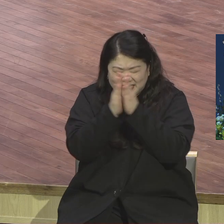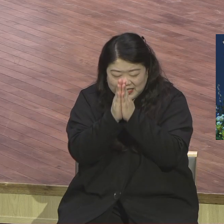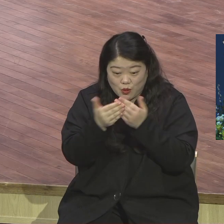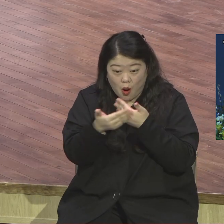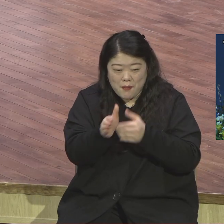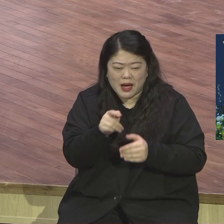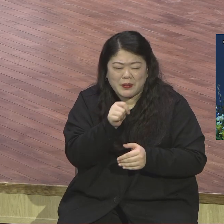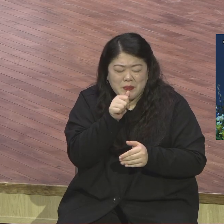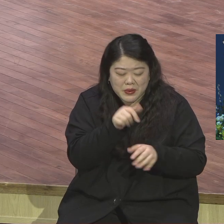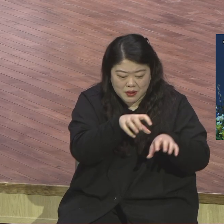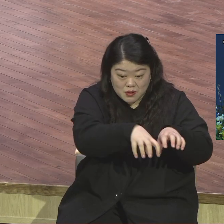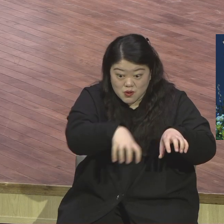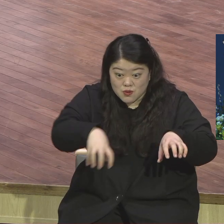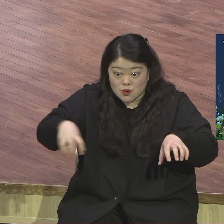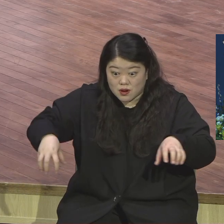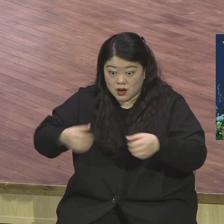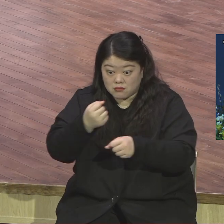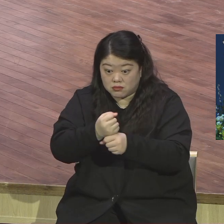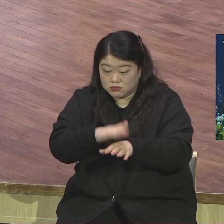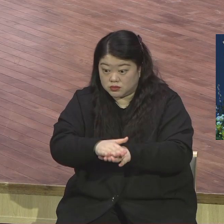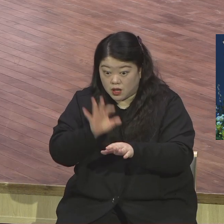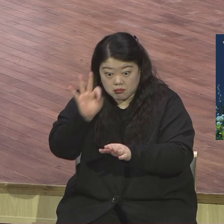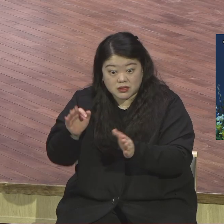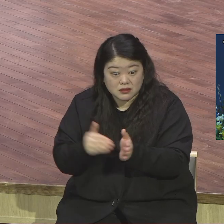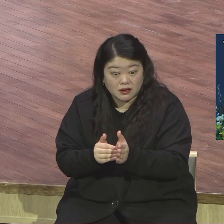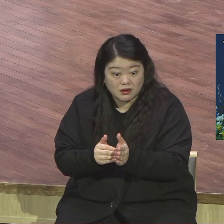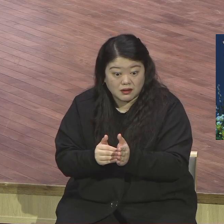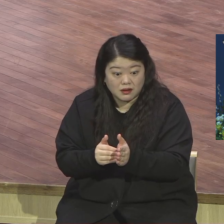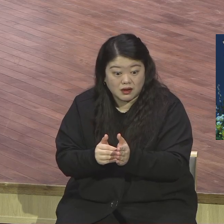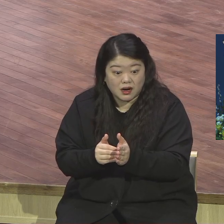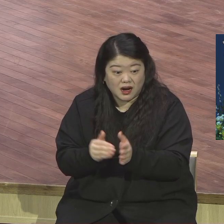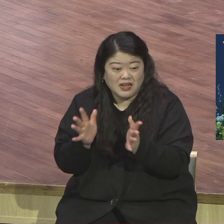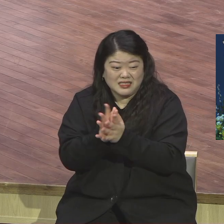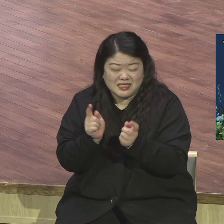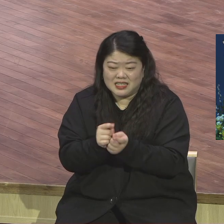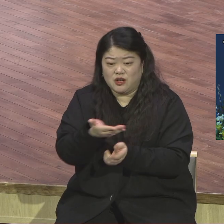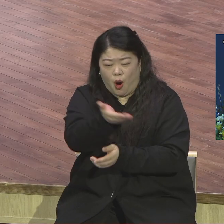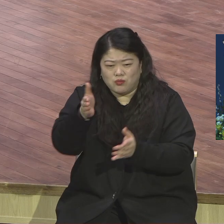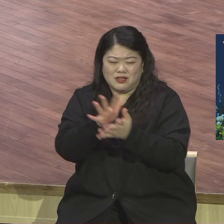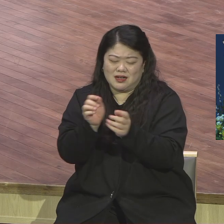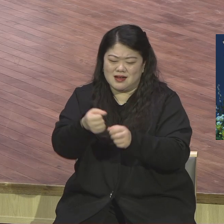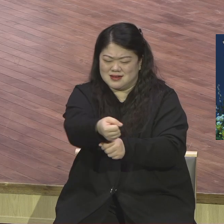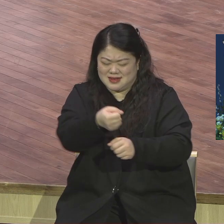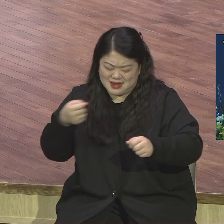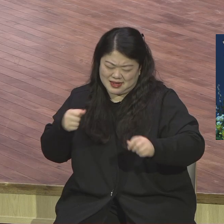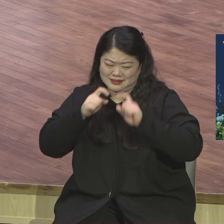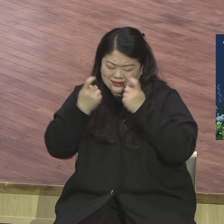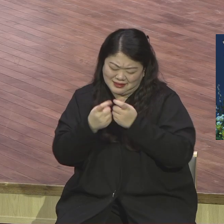대들으라니까요 한도뼈가 뿌리지도록 무릎에 키가 안 통해가지고 벌벌 기어 나오도록